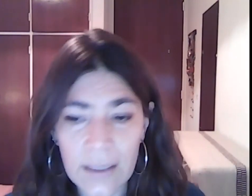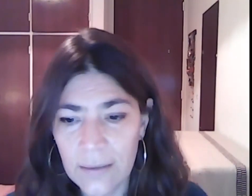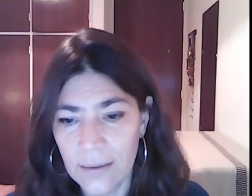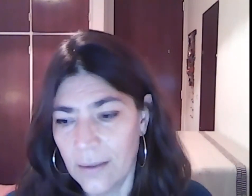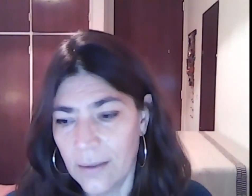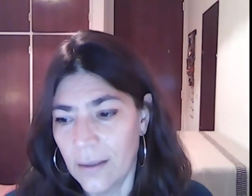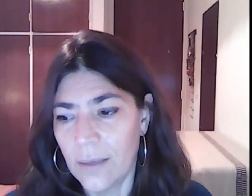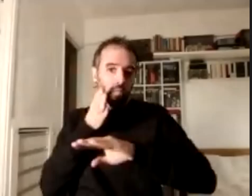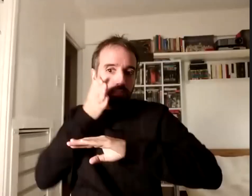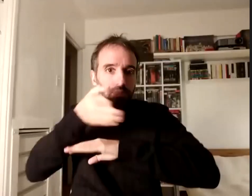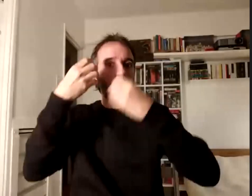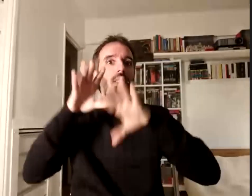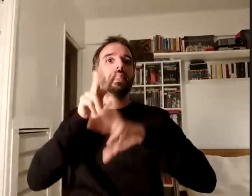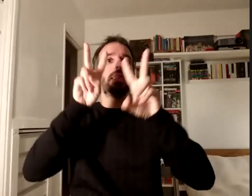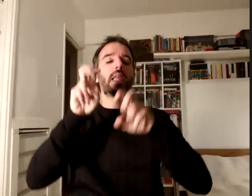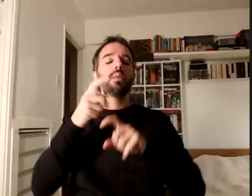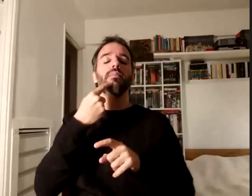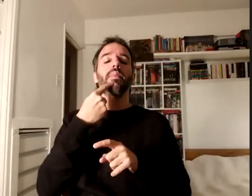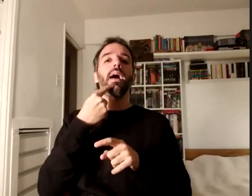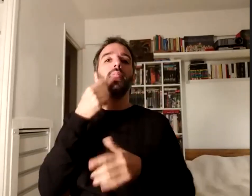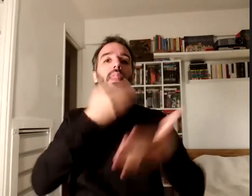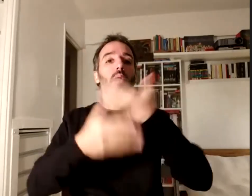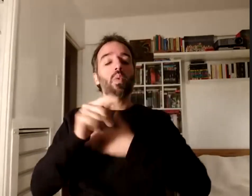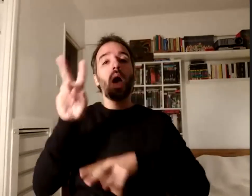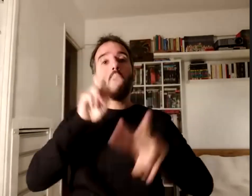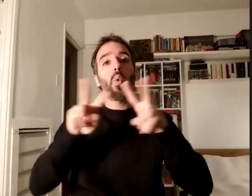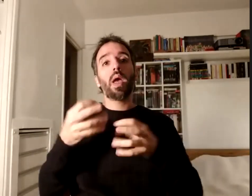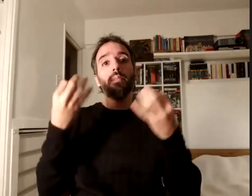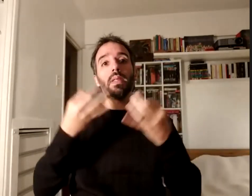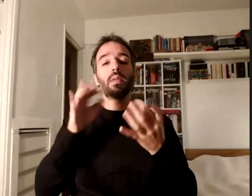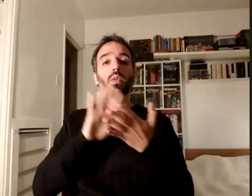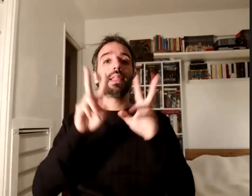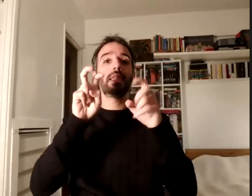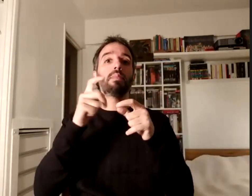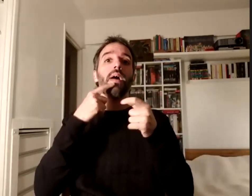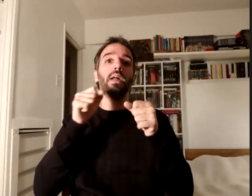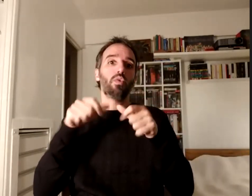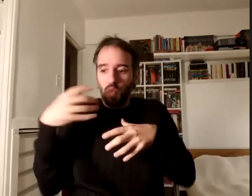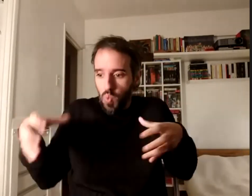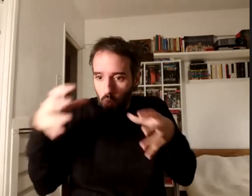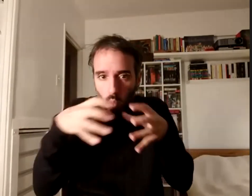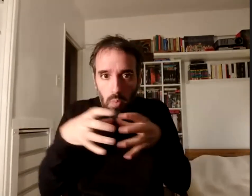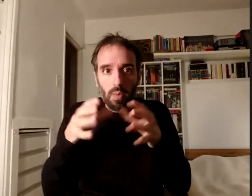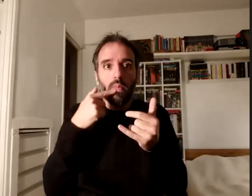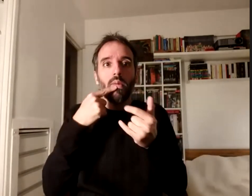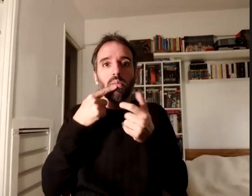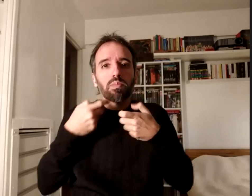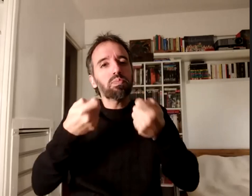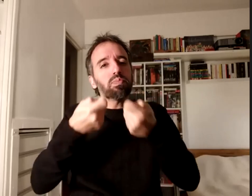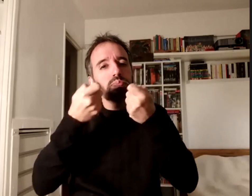en una búsqueda que particularmente desde la extensión venimos comentando, que es la búsqueda de la integralidad de prácticas